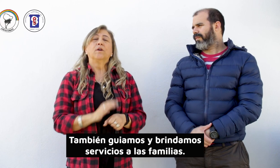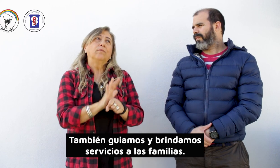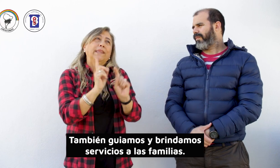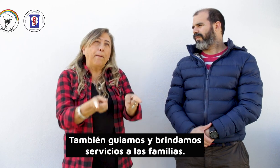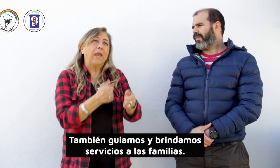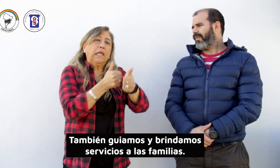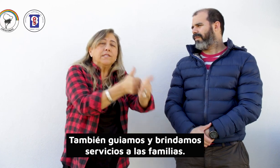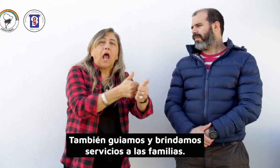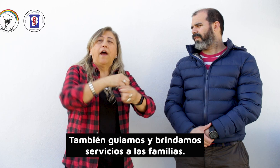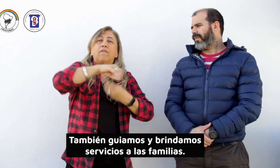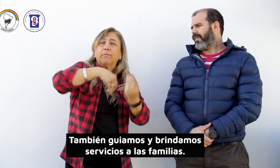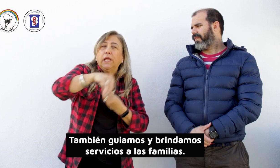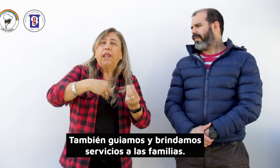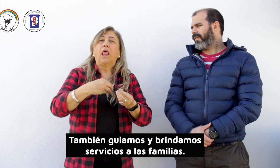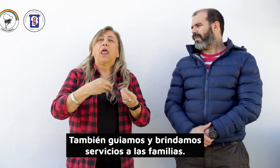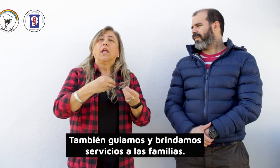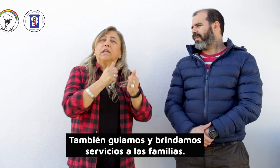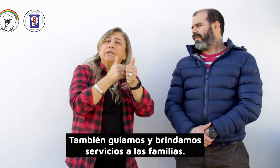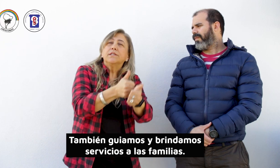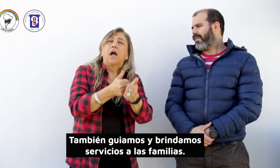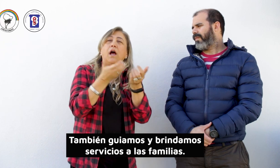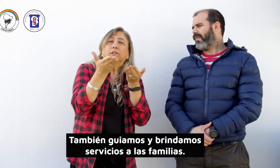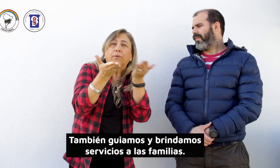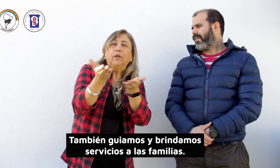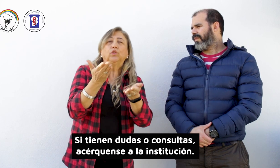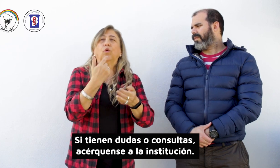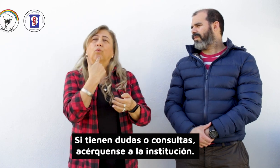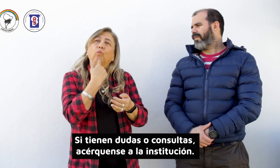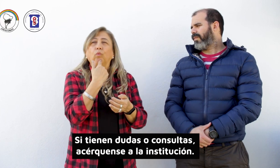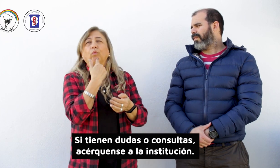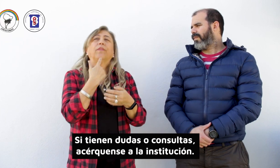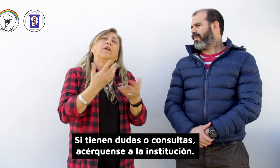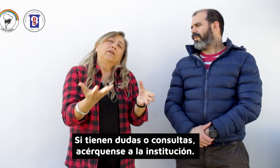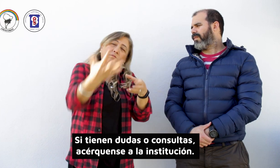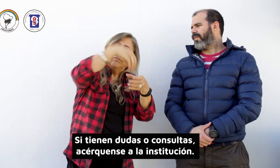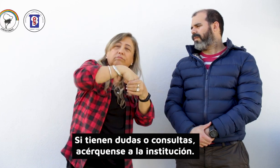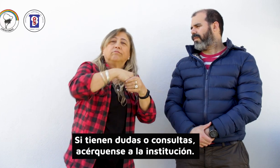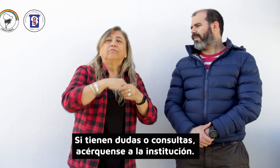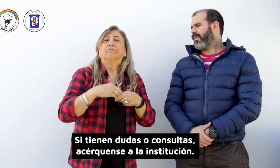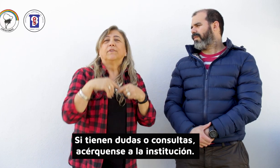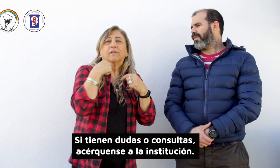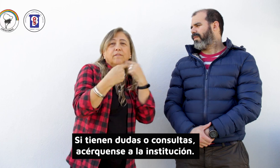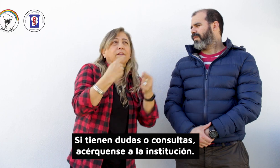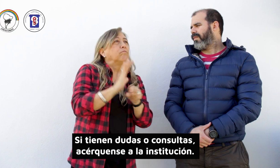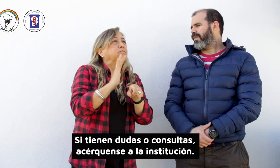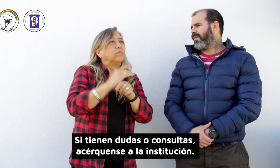También guiamos y brindamos servicios a las familias. Si tienen dudas o consultas, acérquense a la institución.